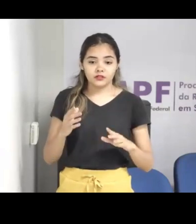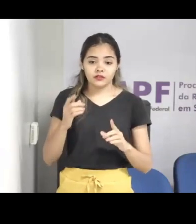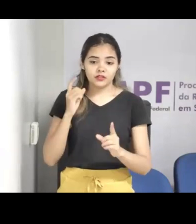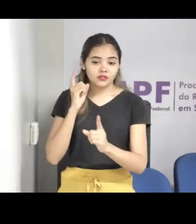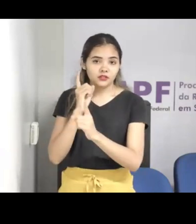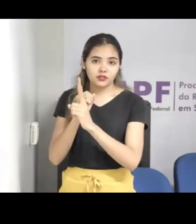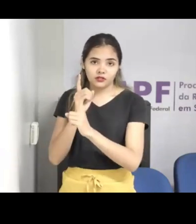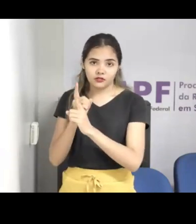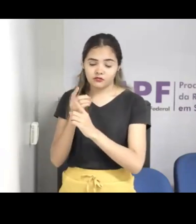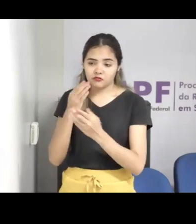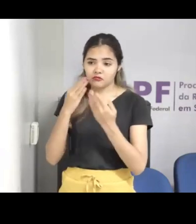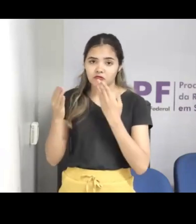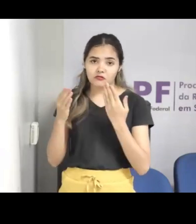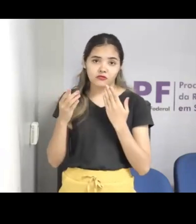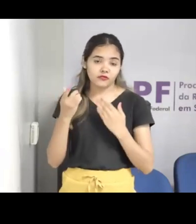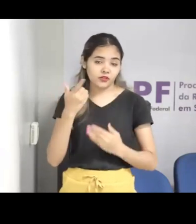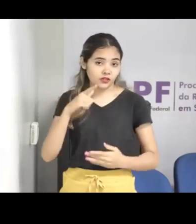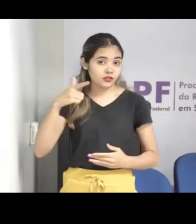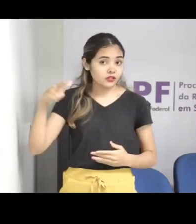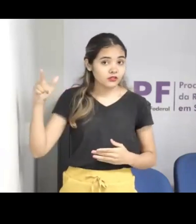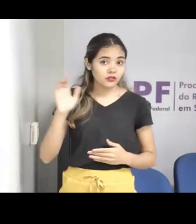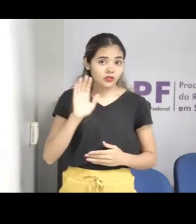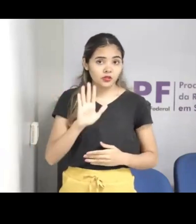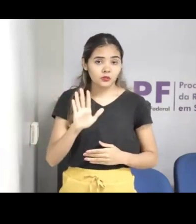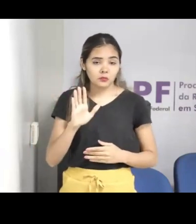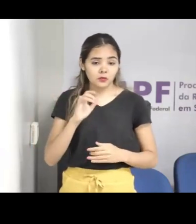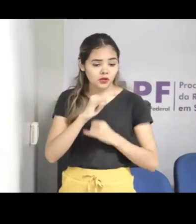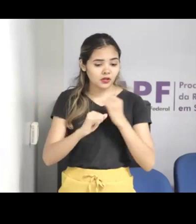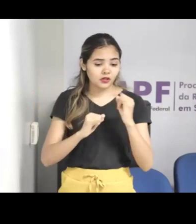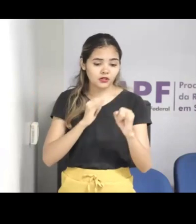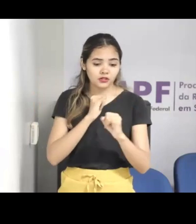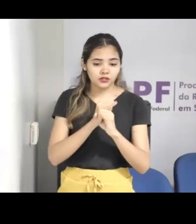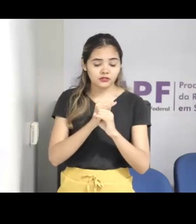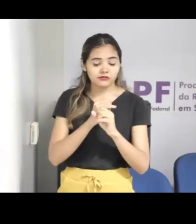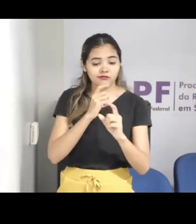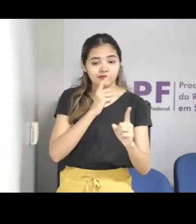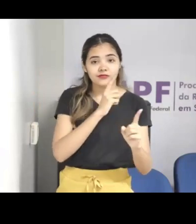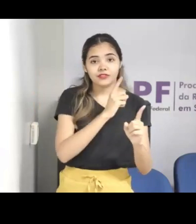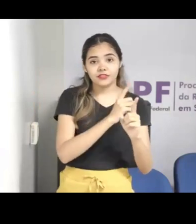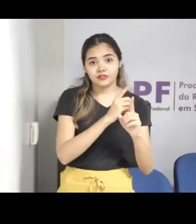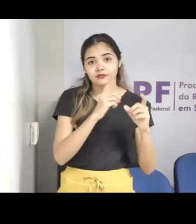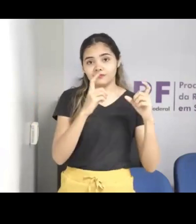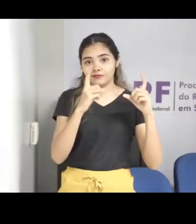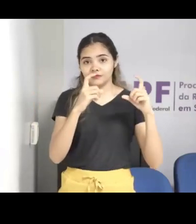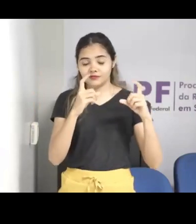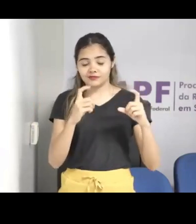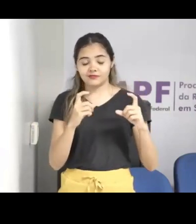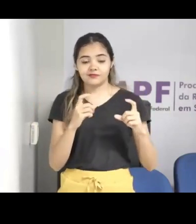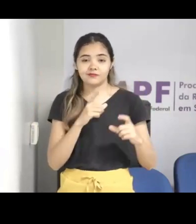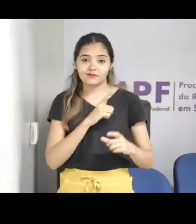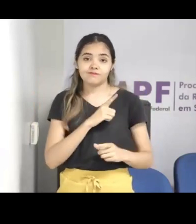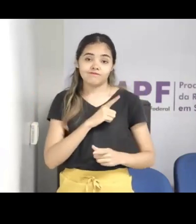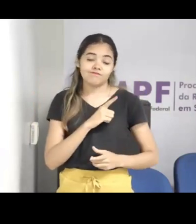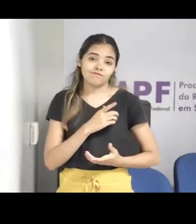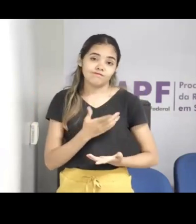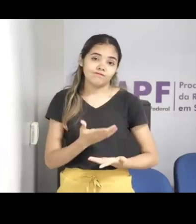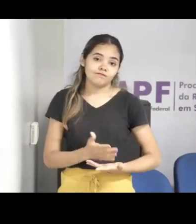adolescentes, e vão pegando fotos, porque infelizmente ainda tem essa cultura de postar foto de biquíni,